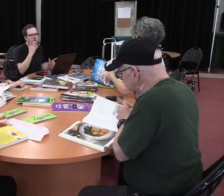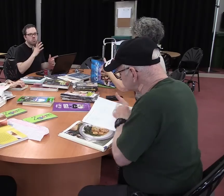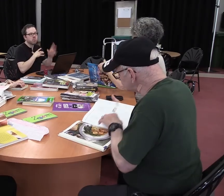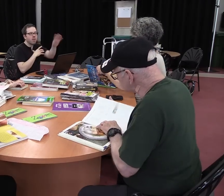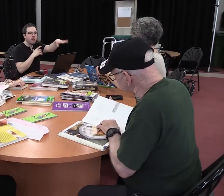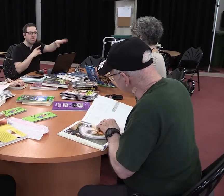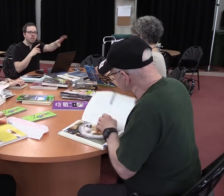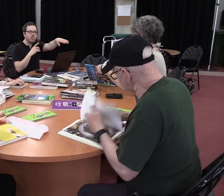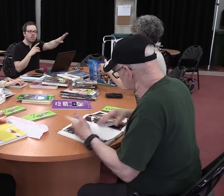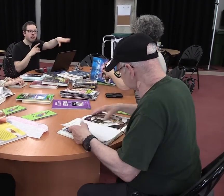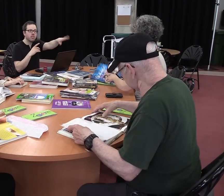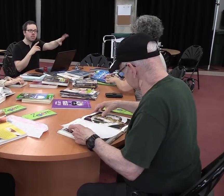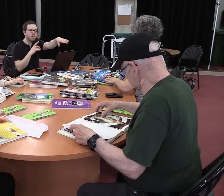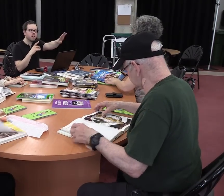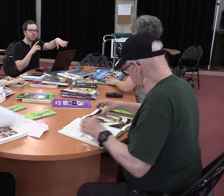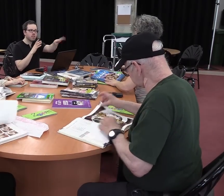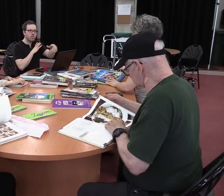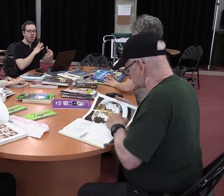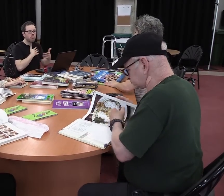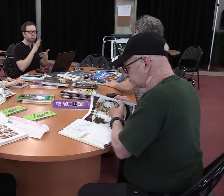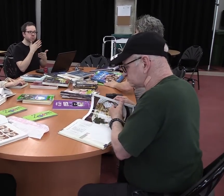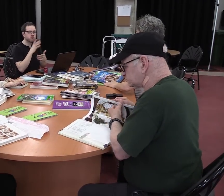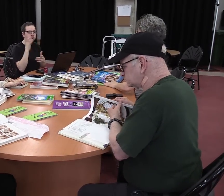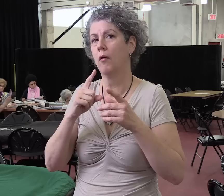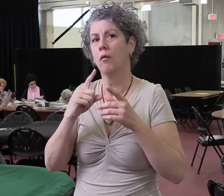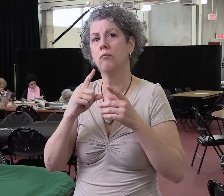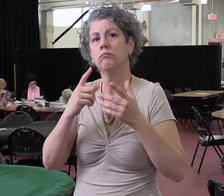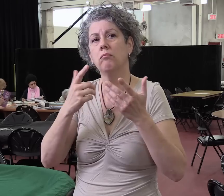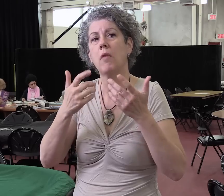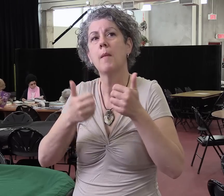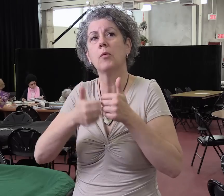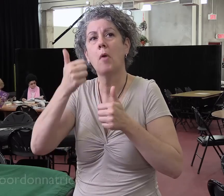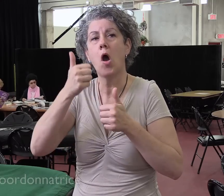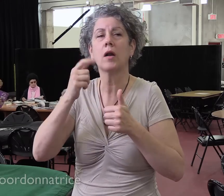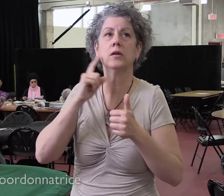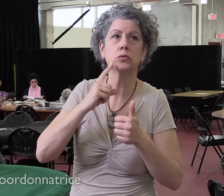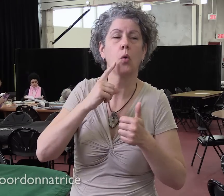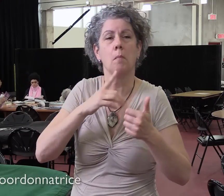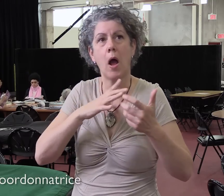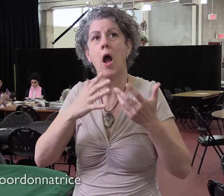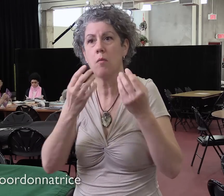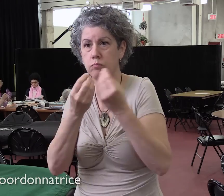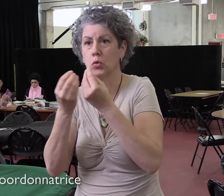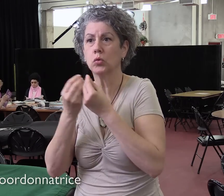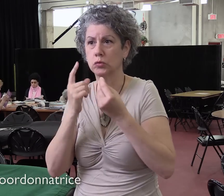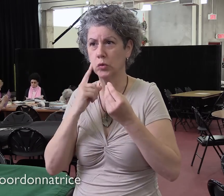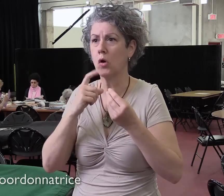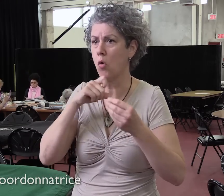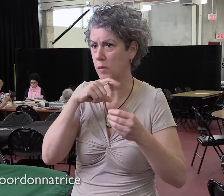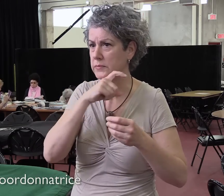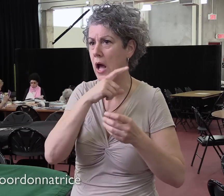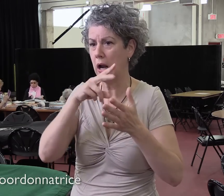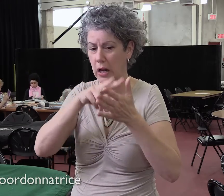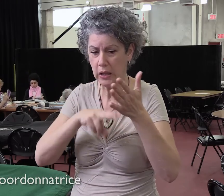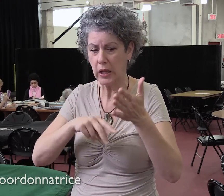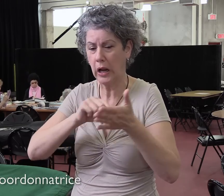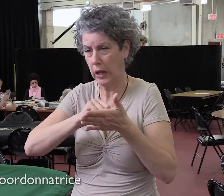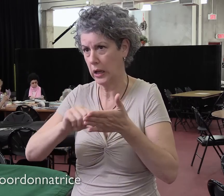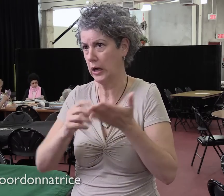En fait, c'est important de la lecture parce que la plupart des sourds, en fait, beaucoup de personnes sourdes ont beaucoup de difficultés au niveau de la lecture